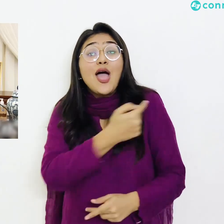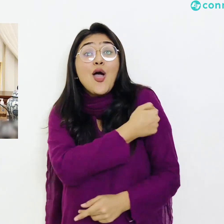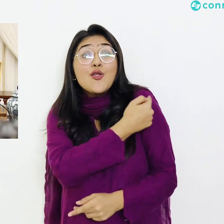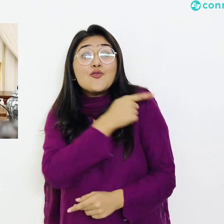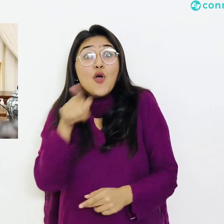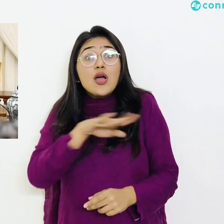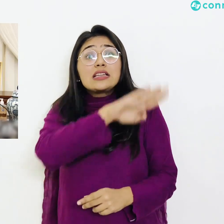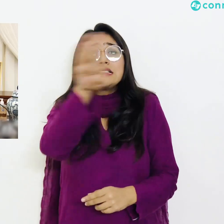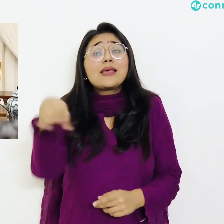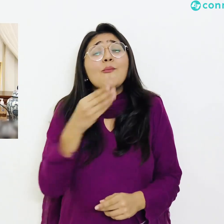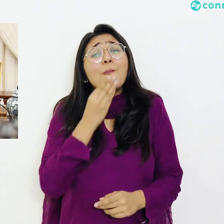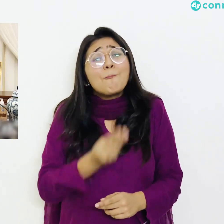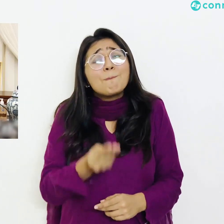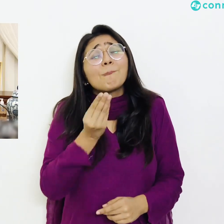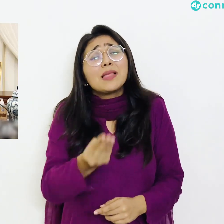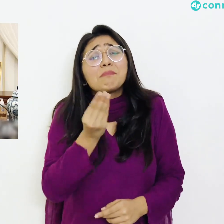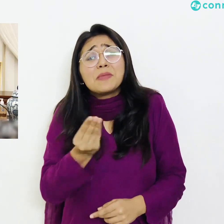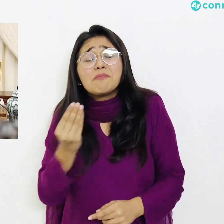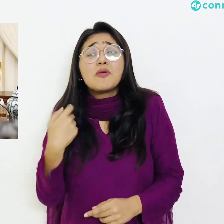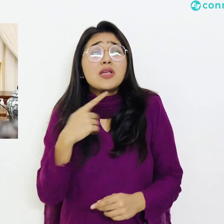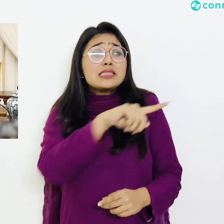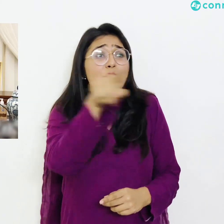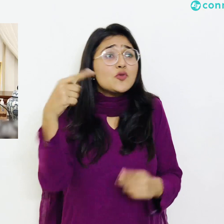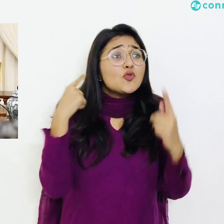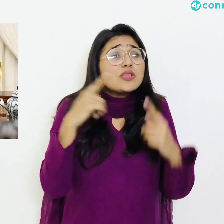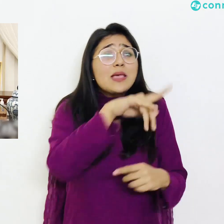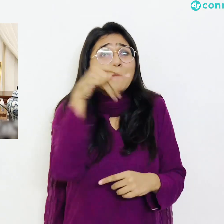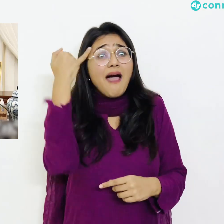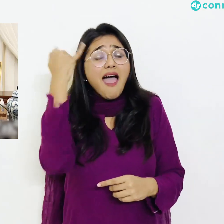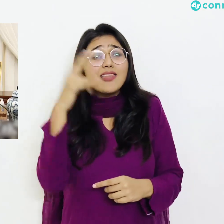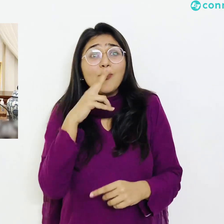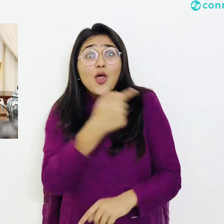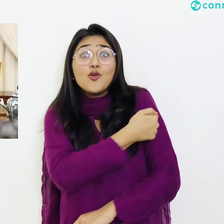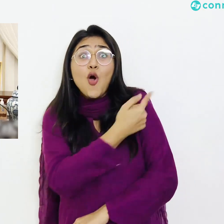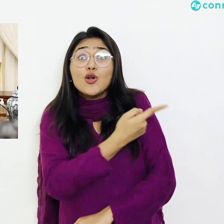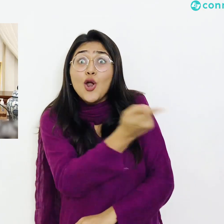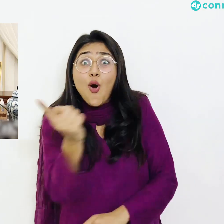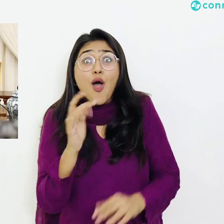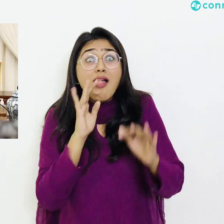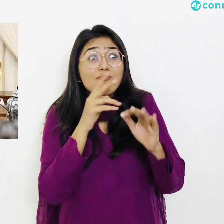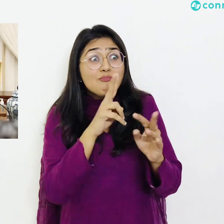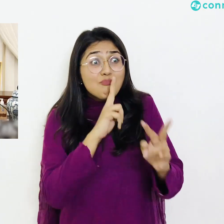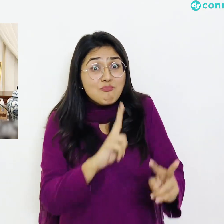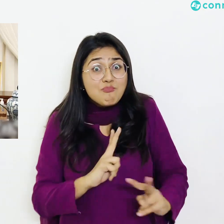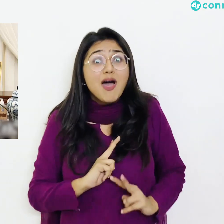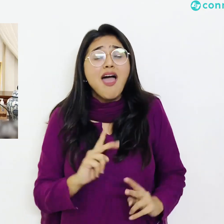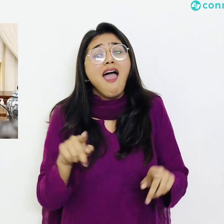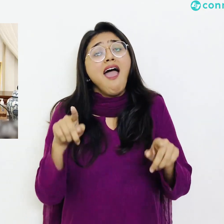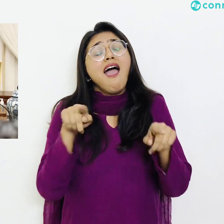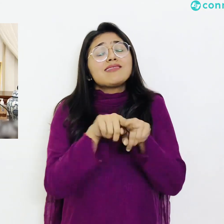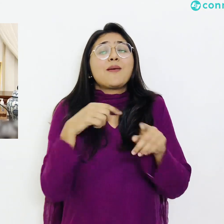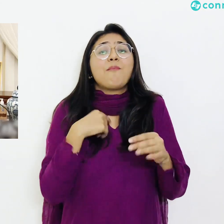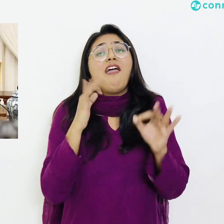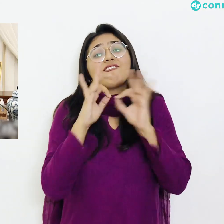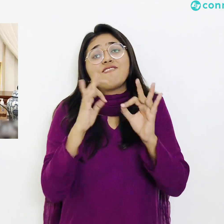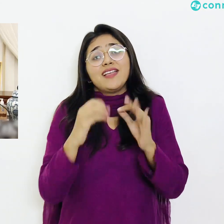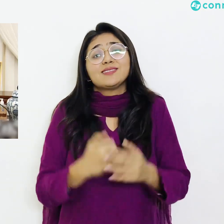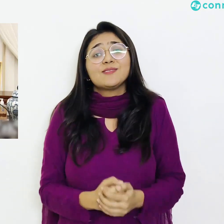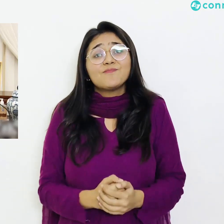سفارش پہ ان کی ریکمینڈیشن پہ ہم نے یہ فیصلہ لیا ہے اللہ تعالی ہمیں جل سے